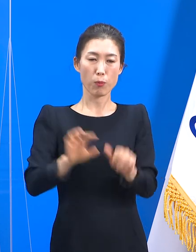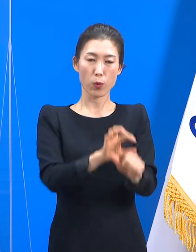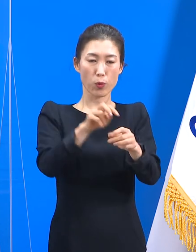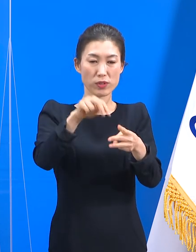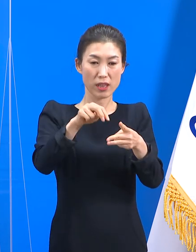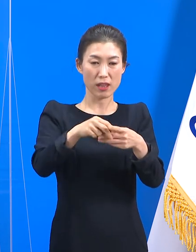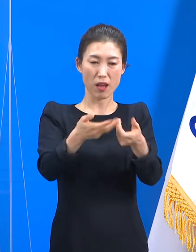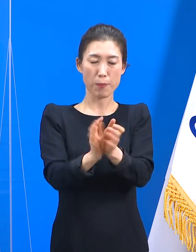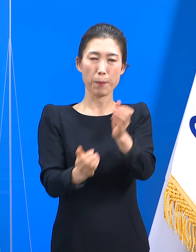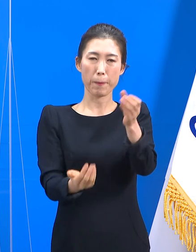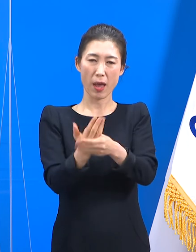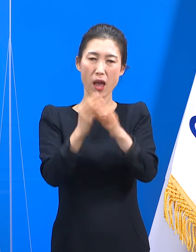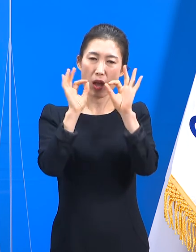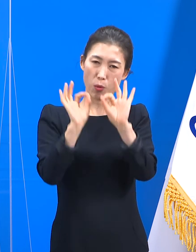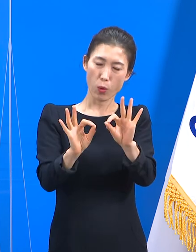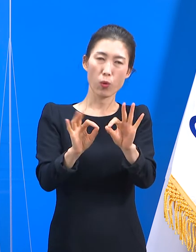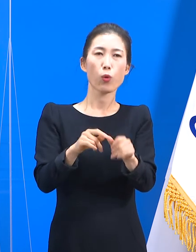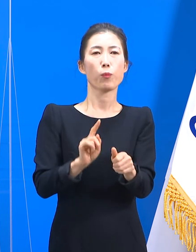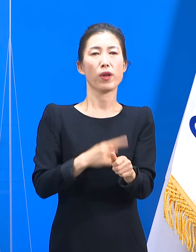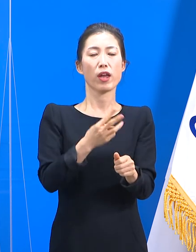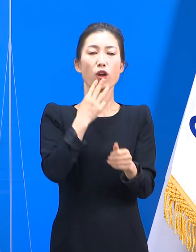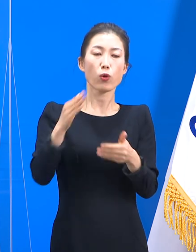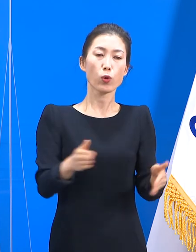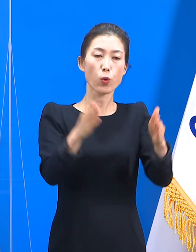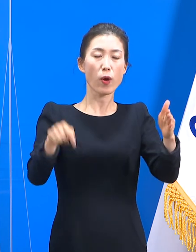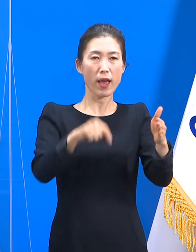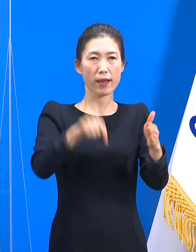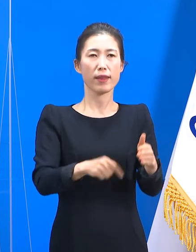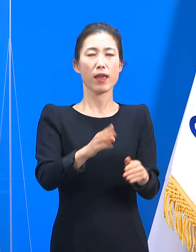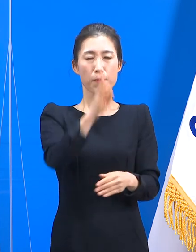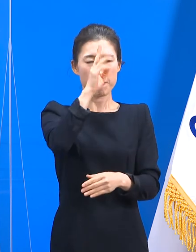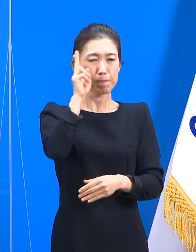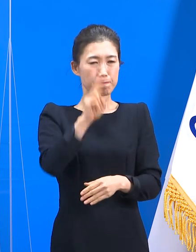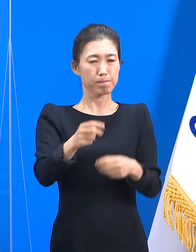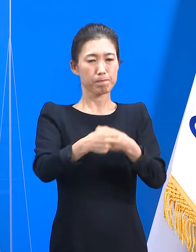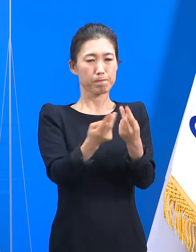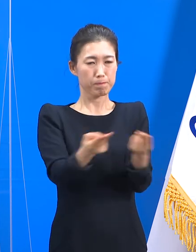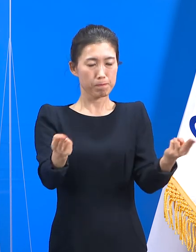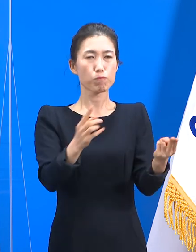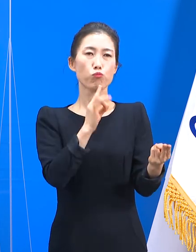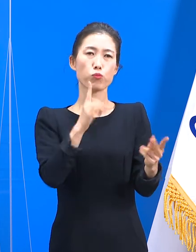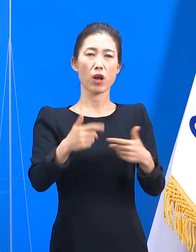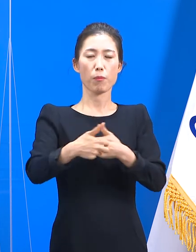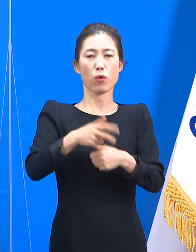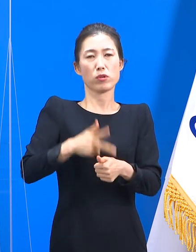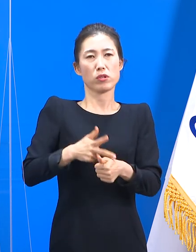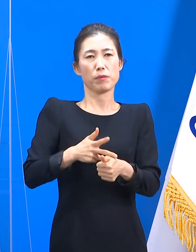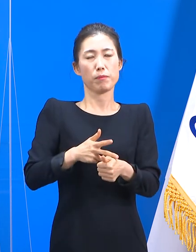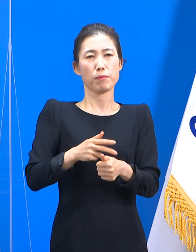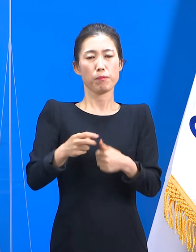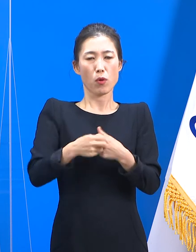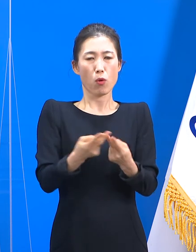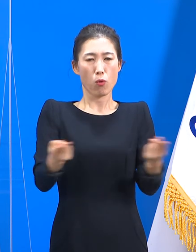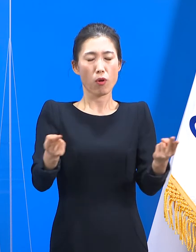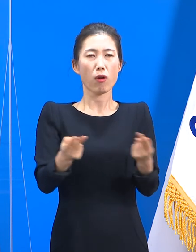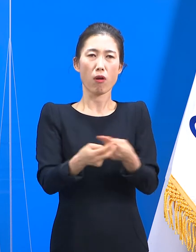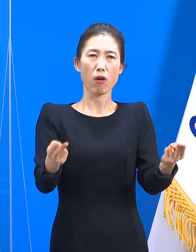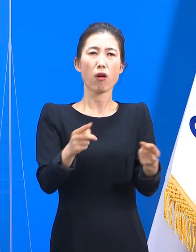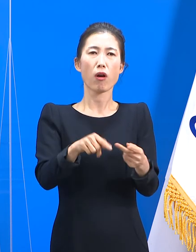집단감염을 대응하면서 도내 중환자 병상을 포함한 의료기관들의 병상 소진이 빨라졌습니다.